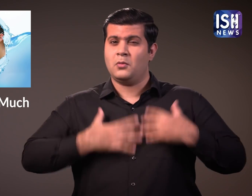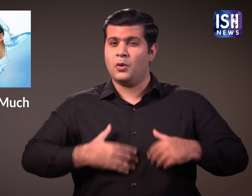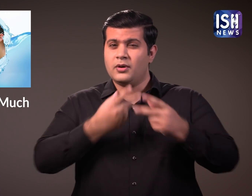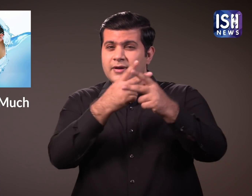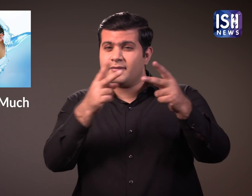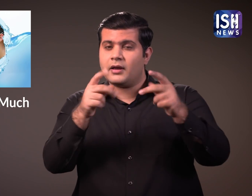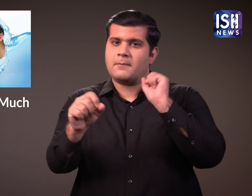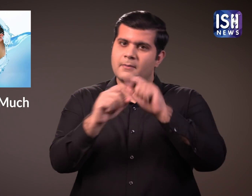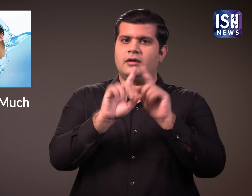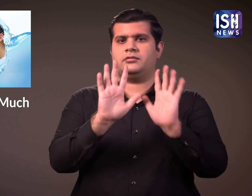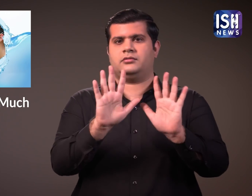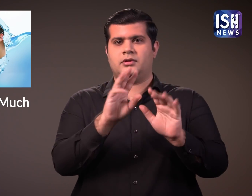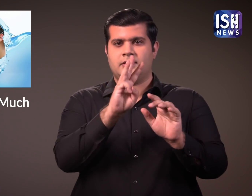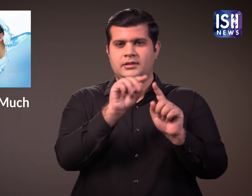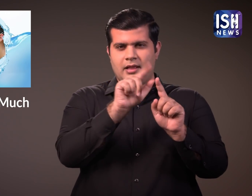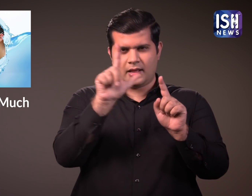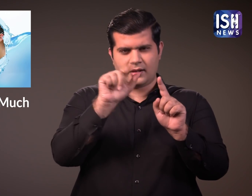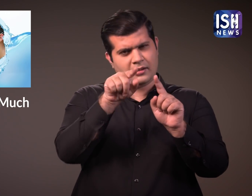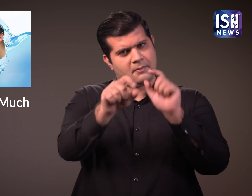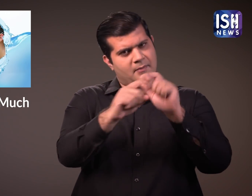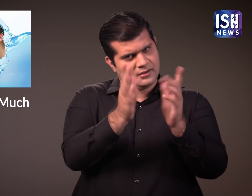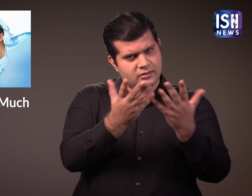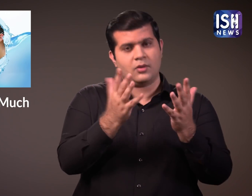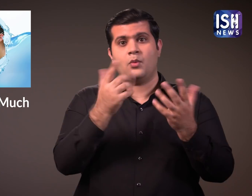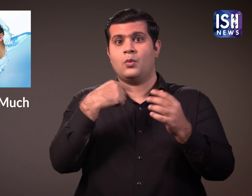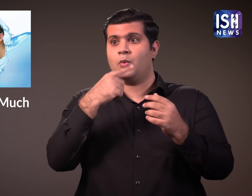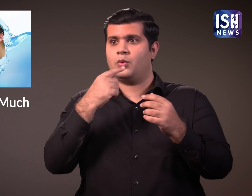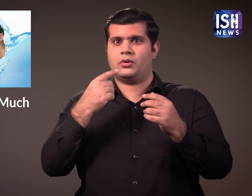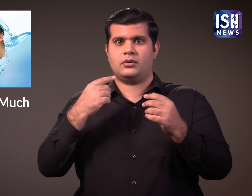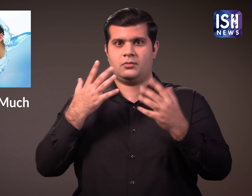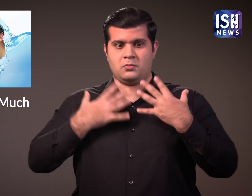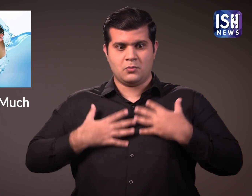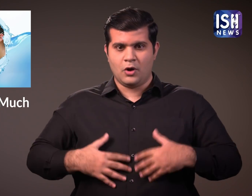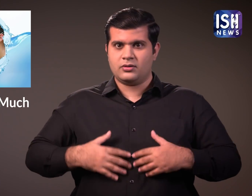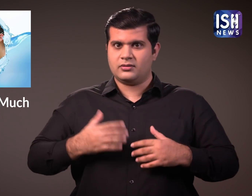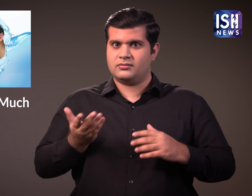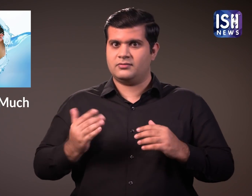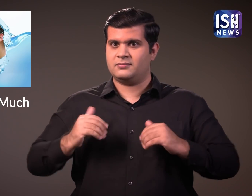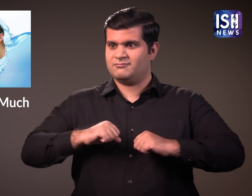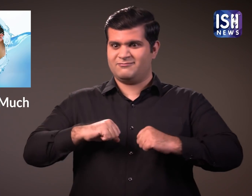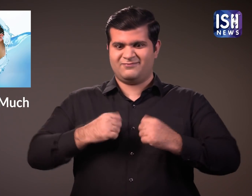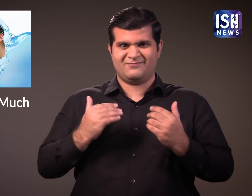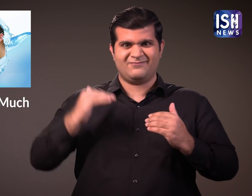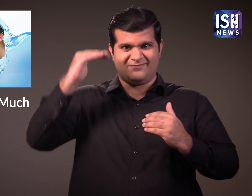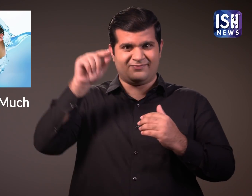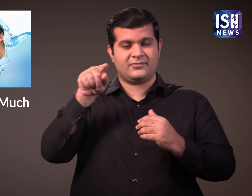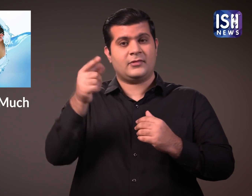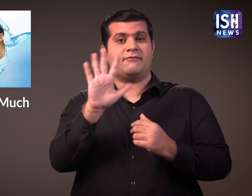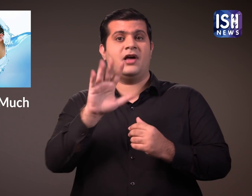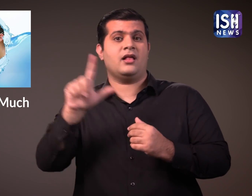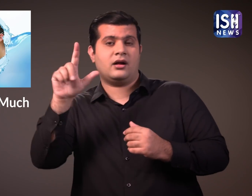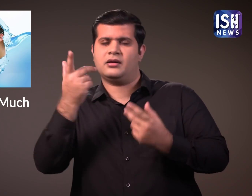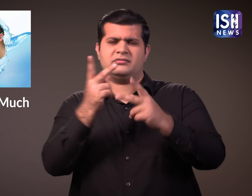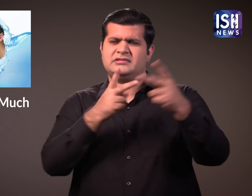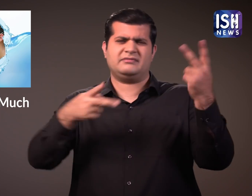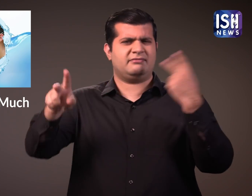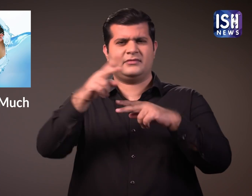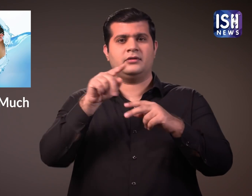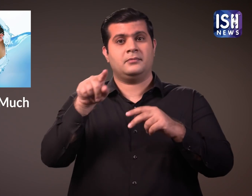कुछ को 3 लीटर की अवशकता हो सकती है जबकि किसी लंबे व्यक्ति को 5 लीटर की अवशकता हो सकती है सावधान